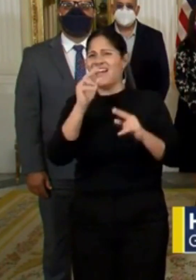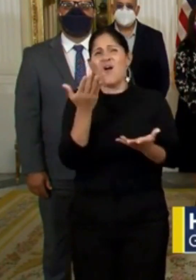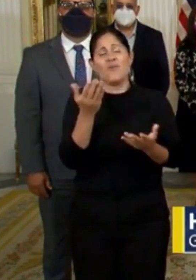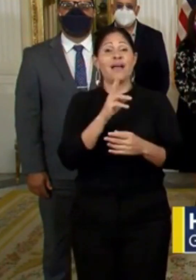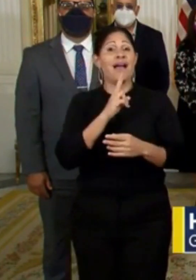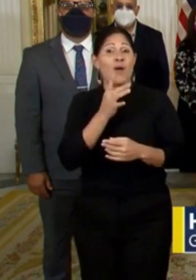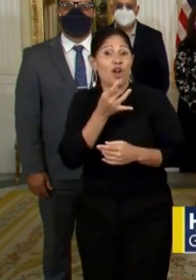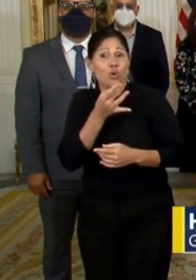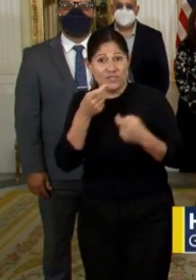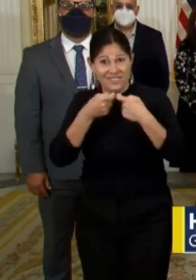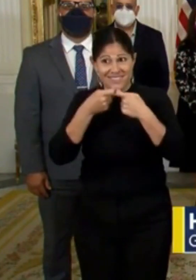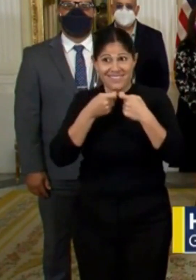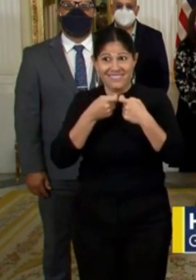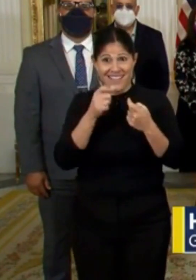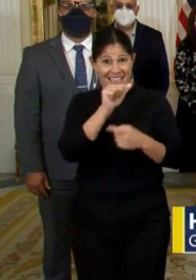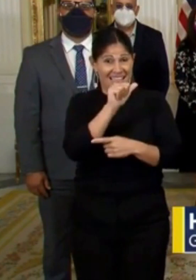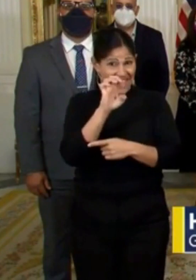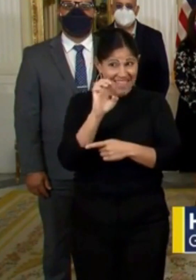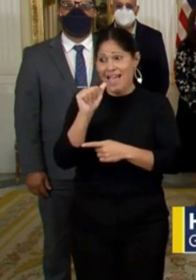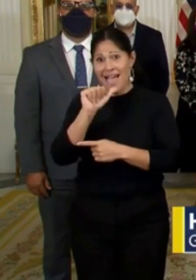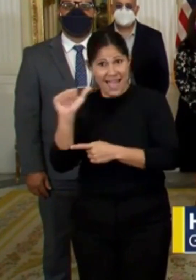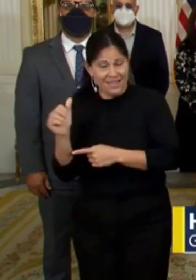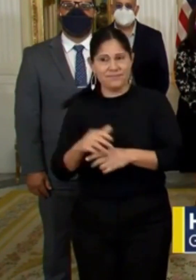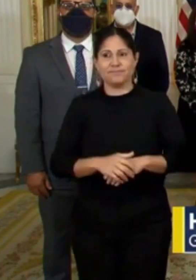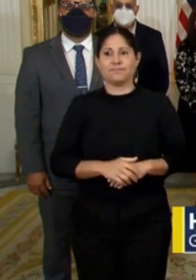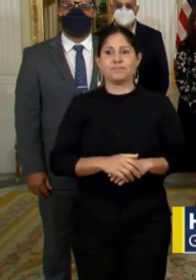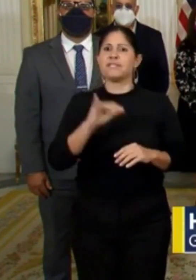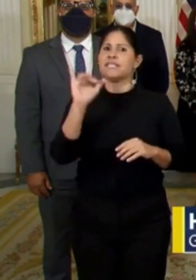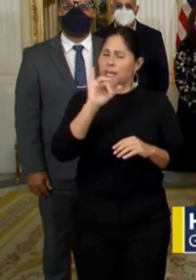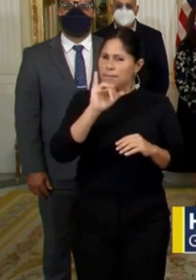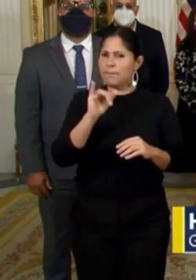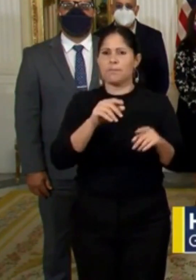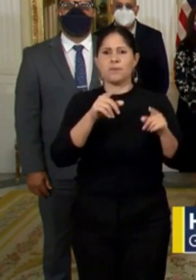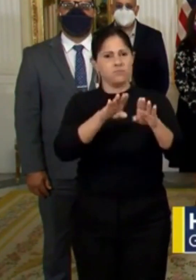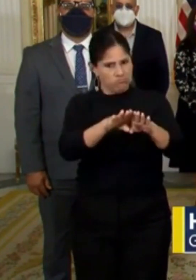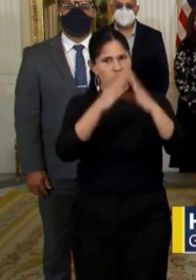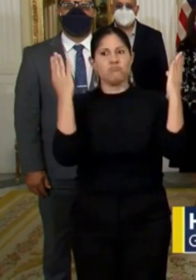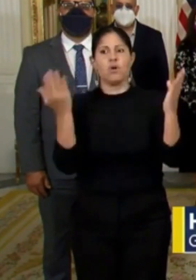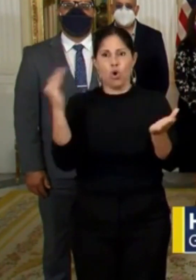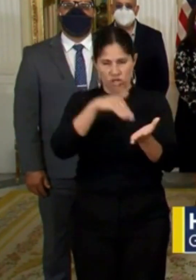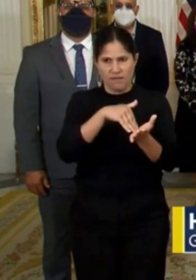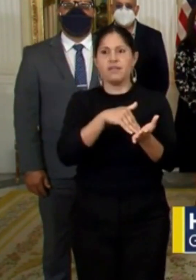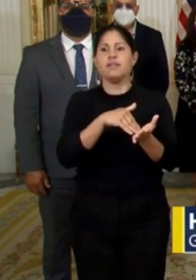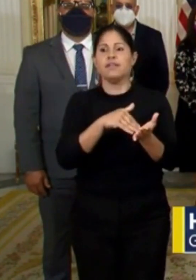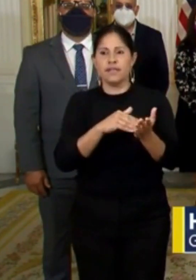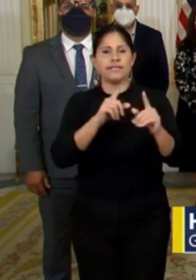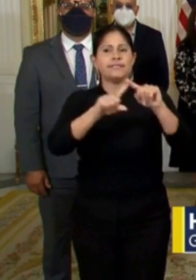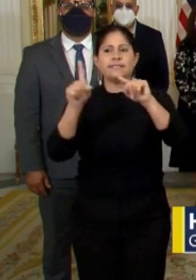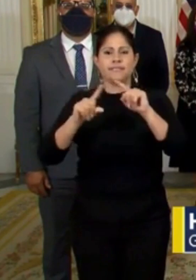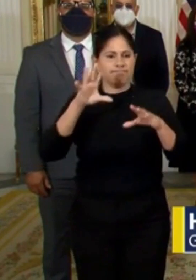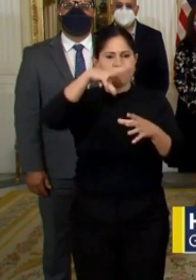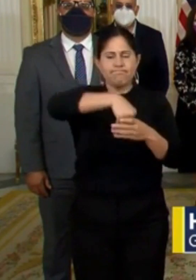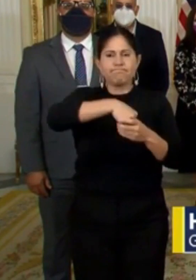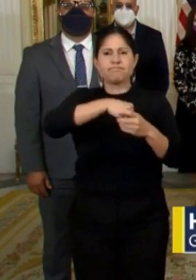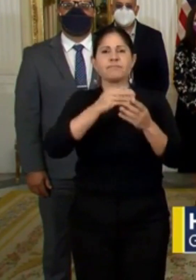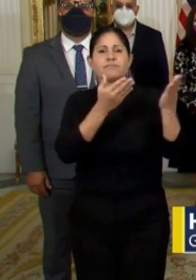Alcantarillados. Además, incluye el restablecimiento de aquellas actividades que forman parte de la cadena de